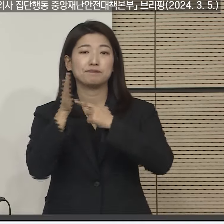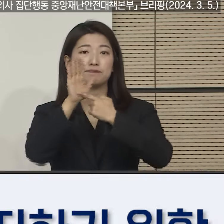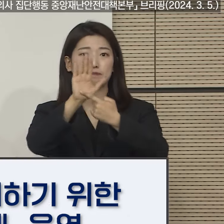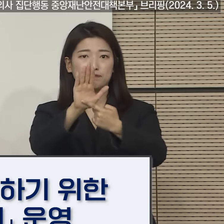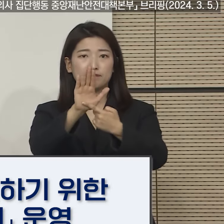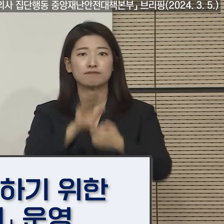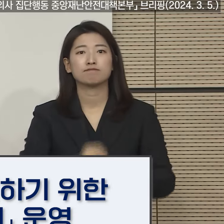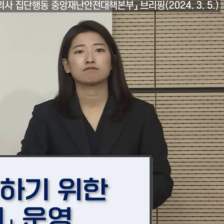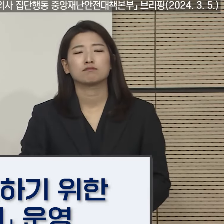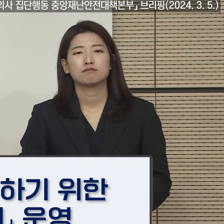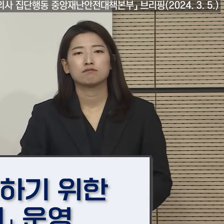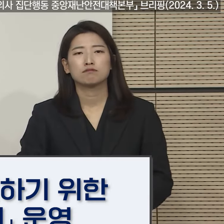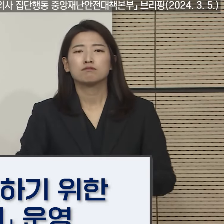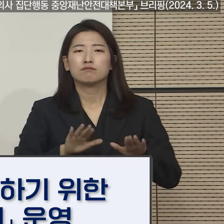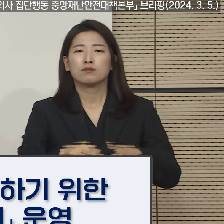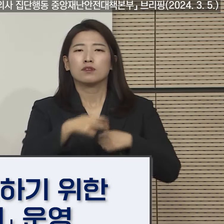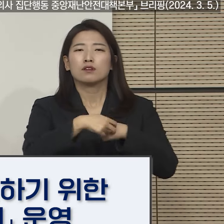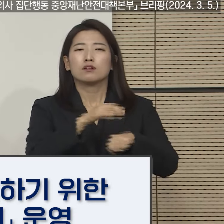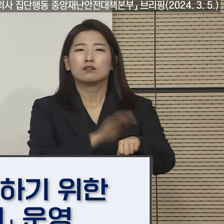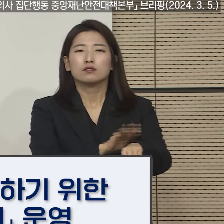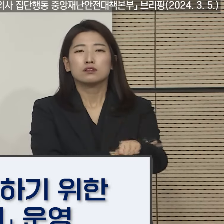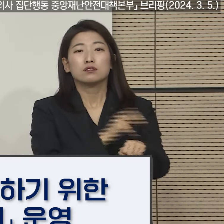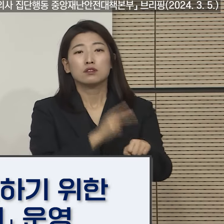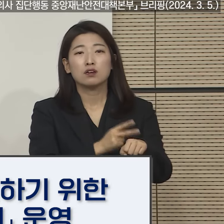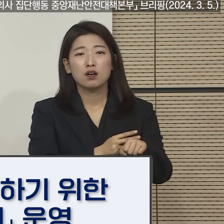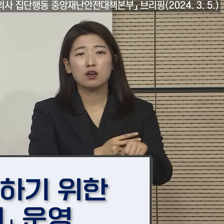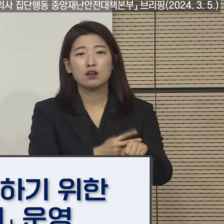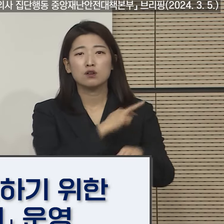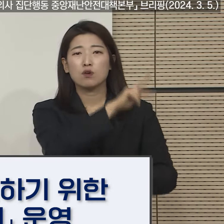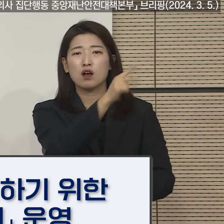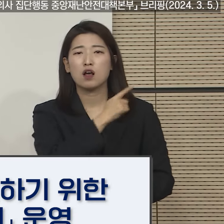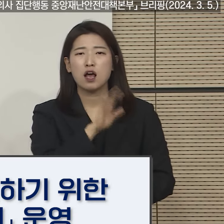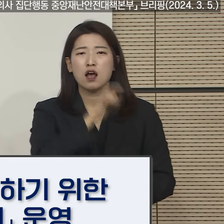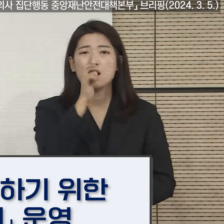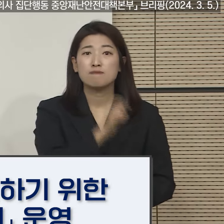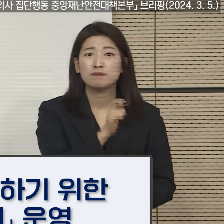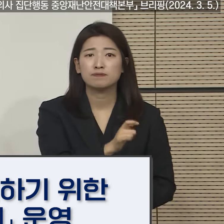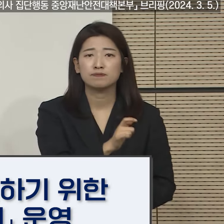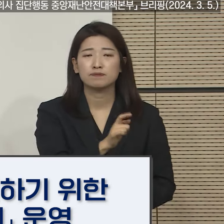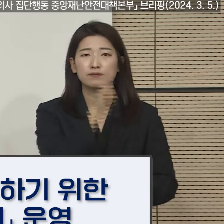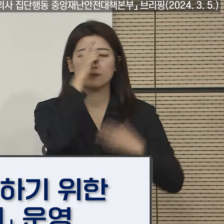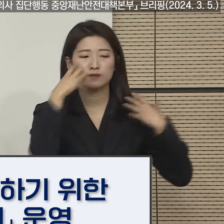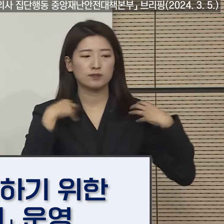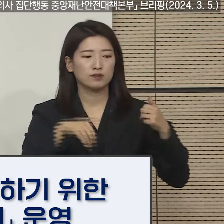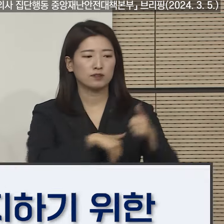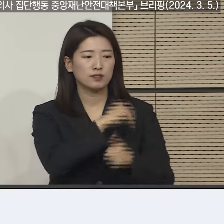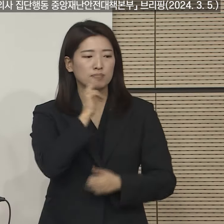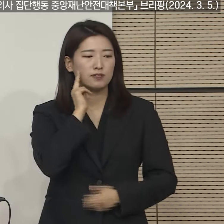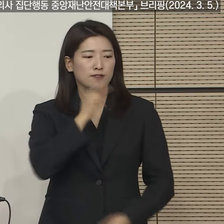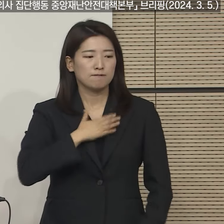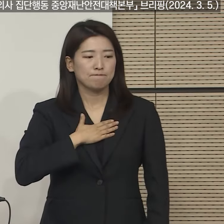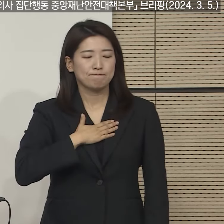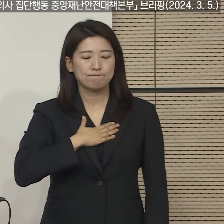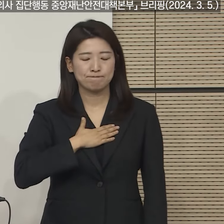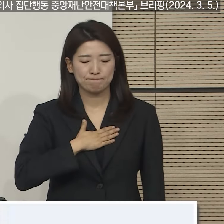다수의 전공의가 환자 곁을 떠난 지금의 상황을 정부는 엄중하게 생각하고 있습니다.